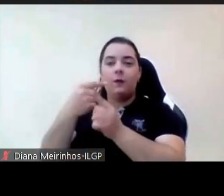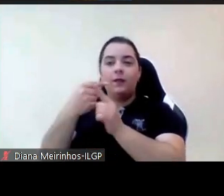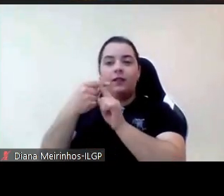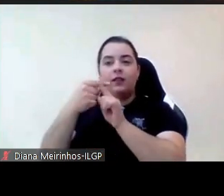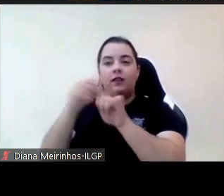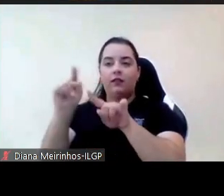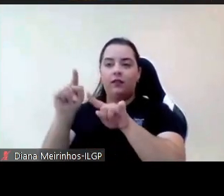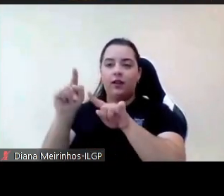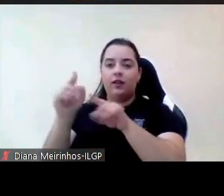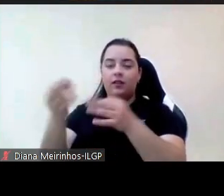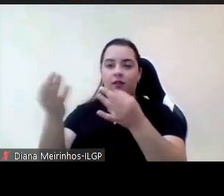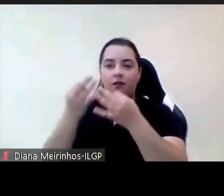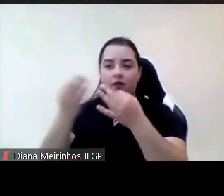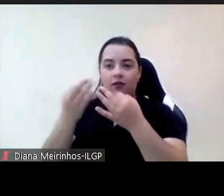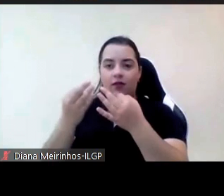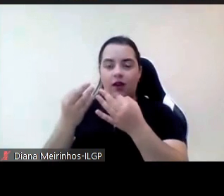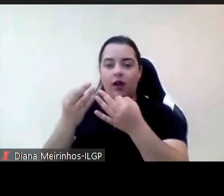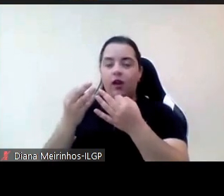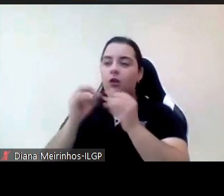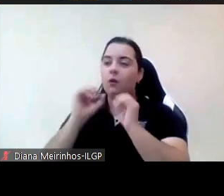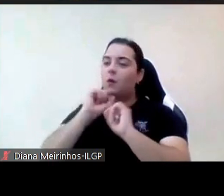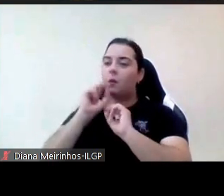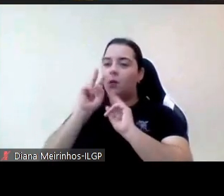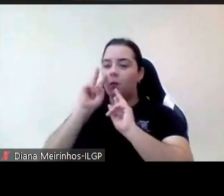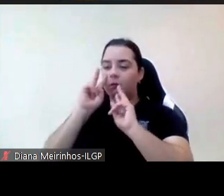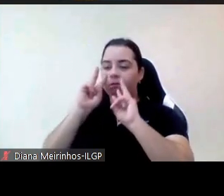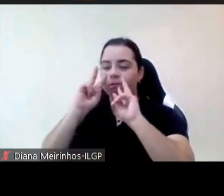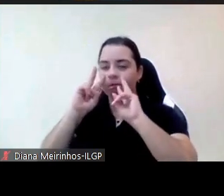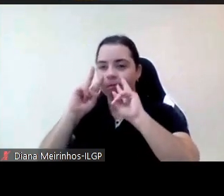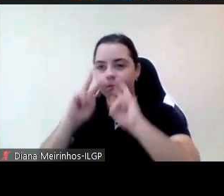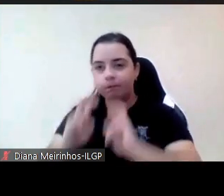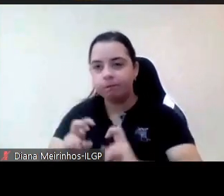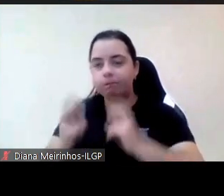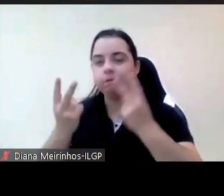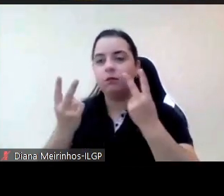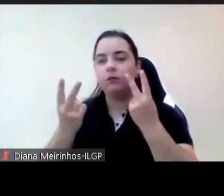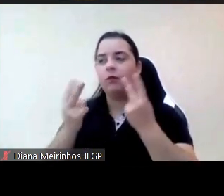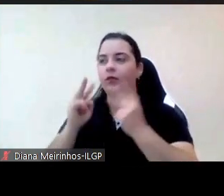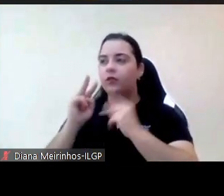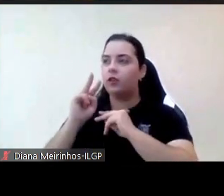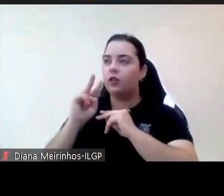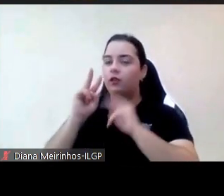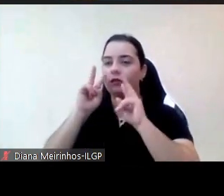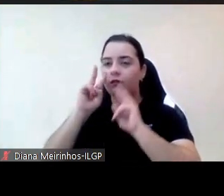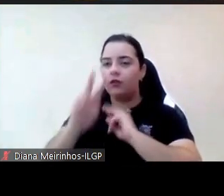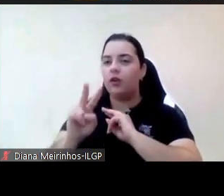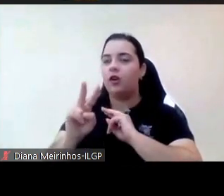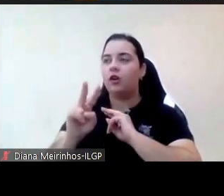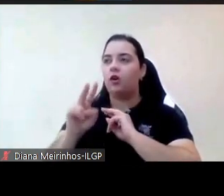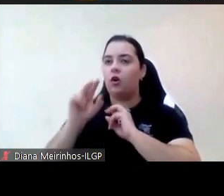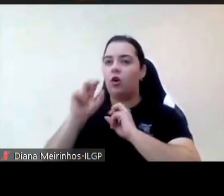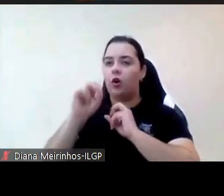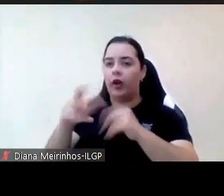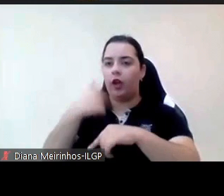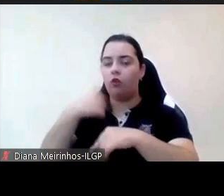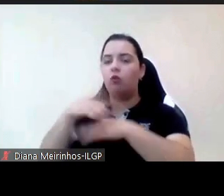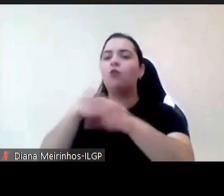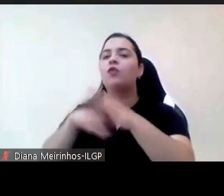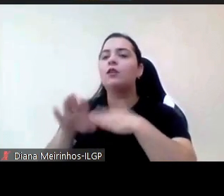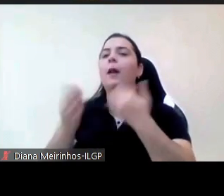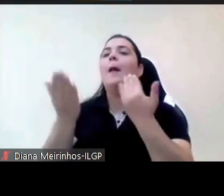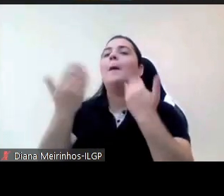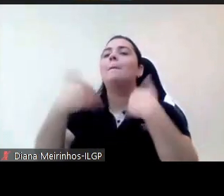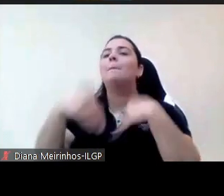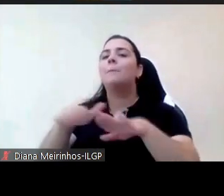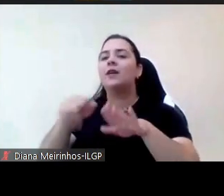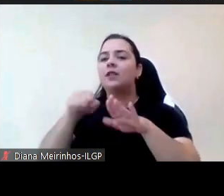com investigações com o que estamos e que utilidade está a aportar esse